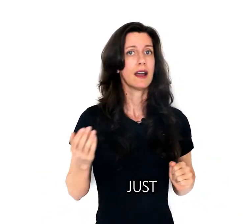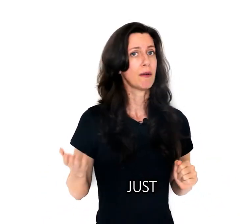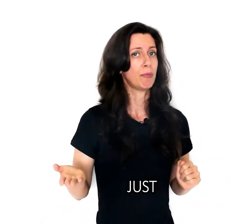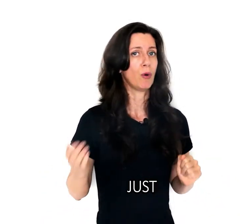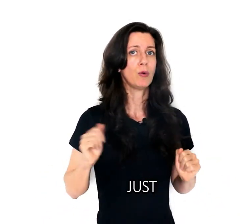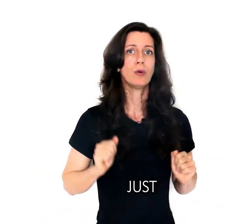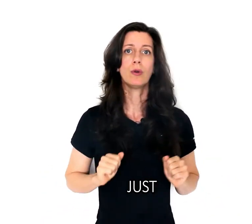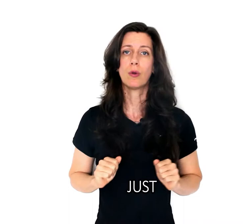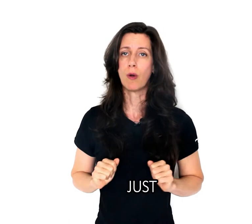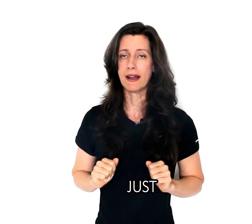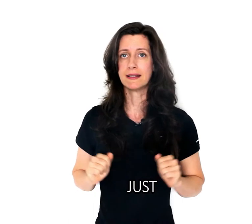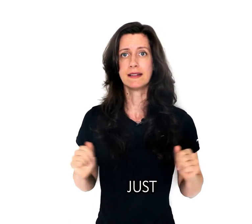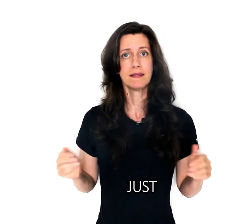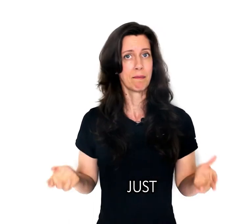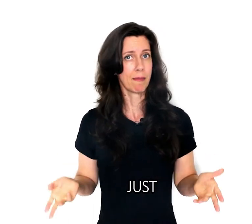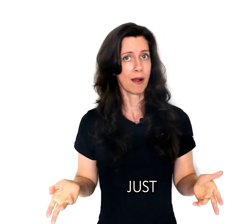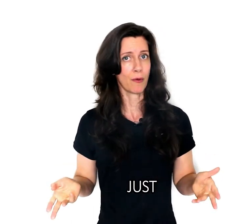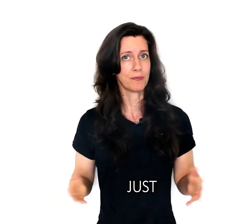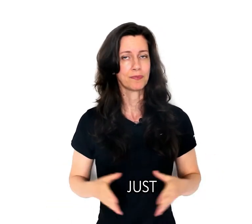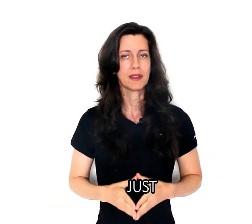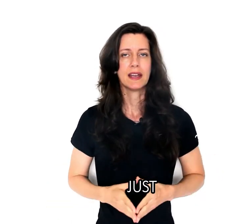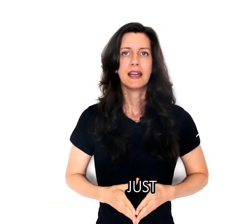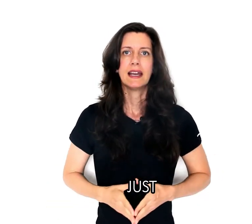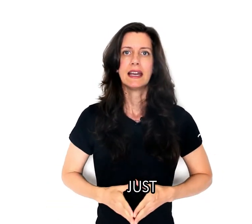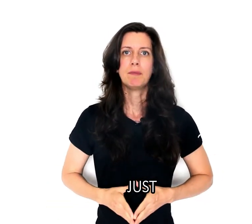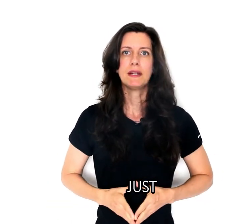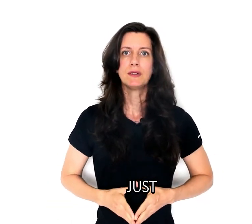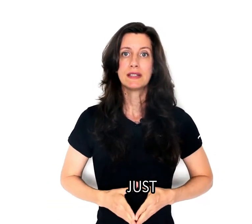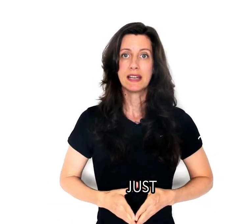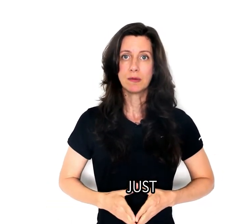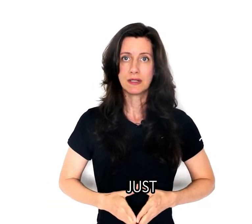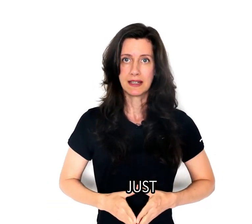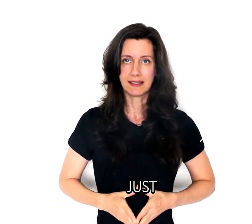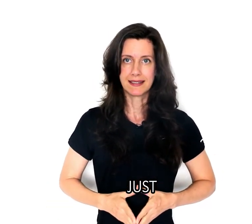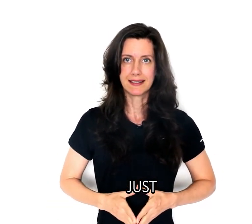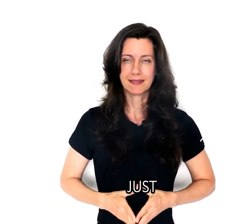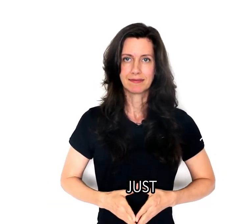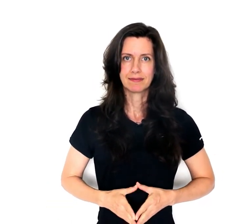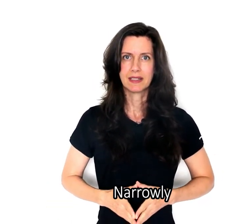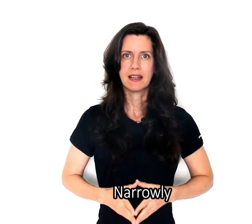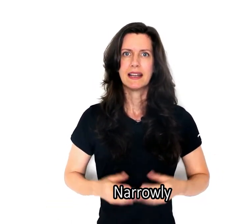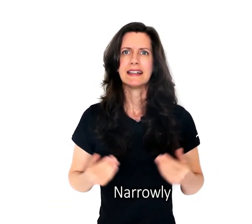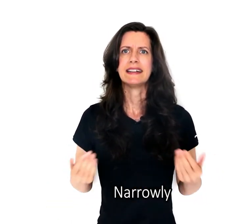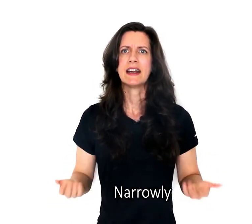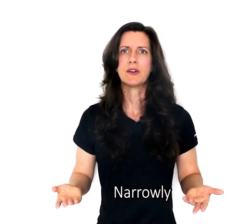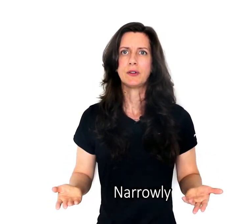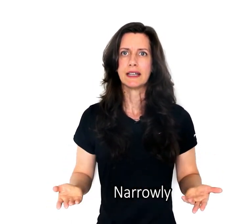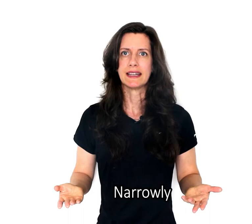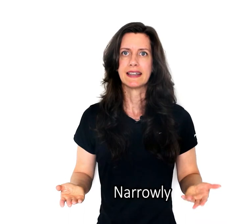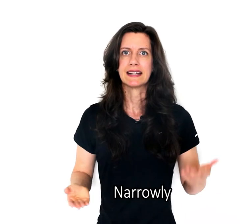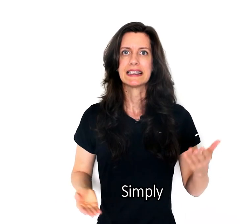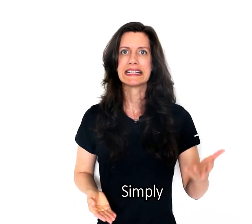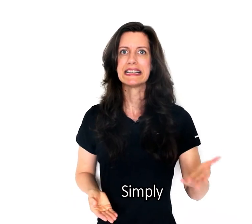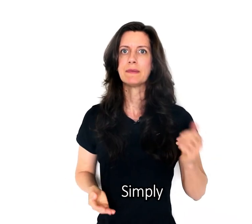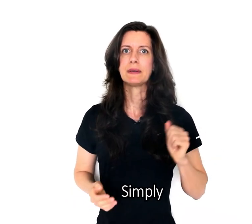há pouco, quase, mal. Repita os termos em inglês. Narrowly, simply,